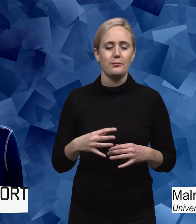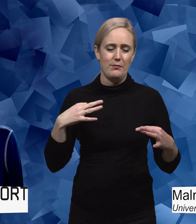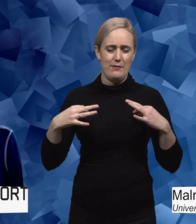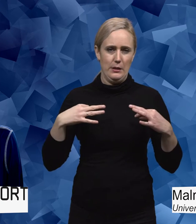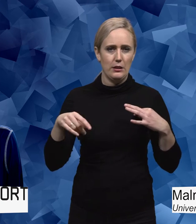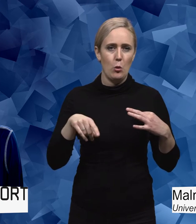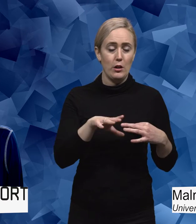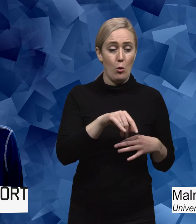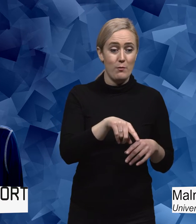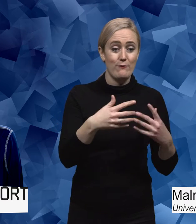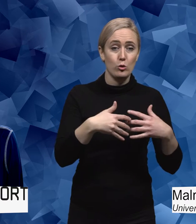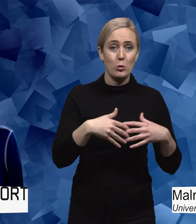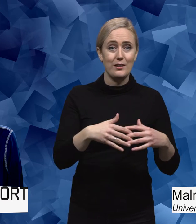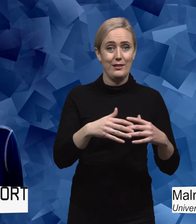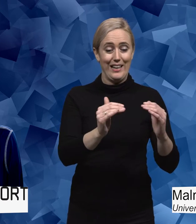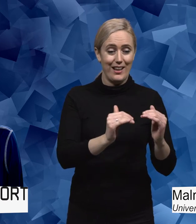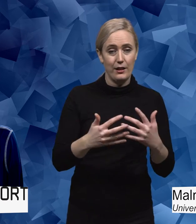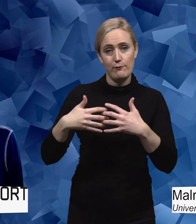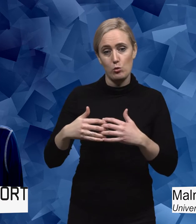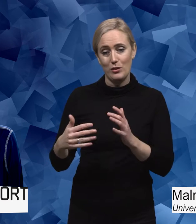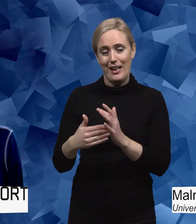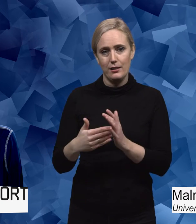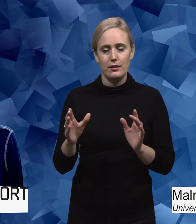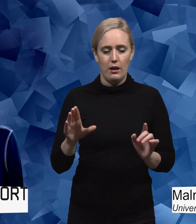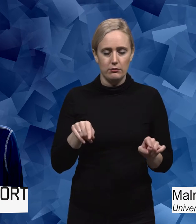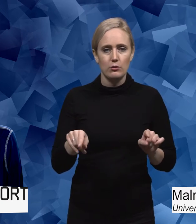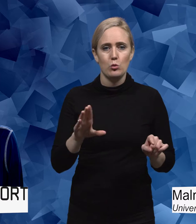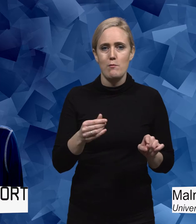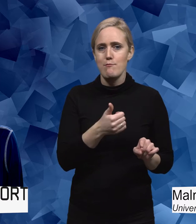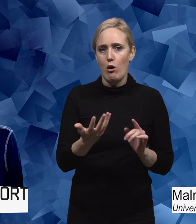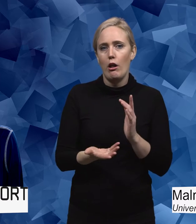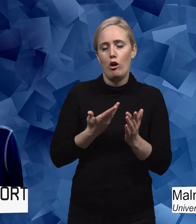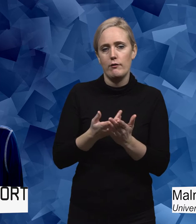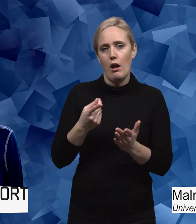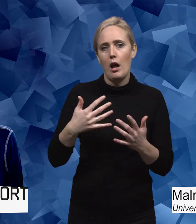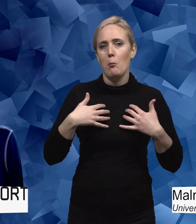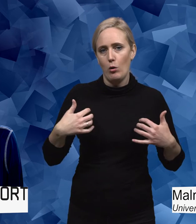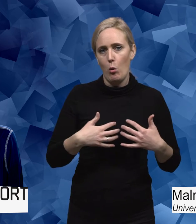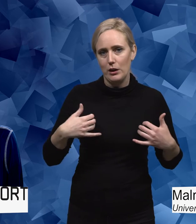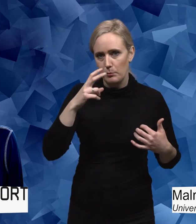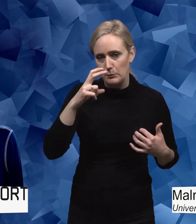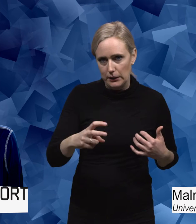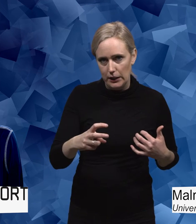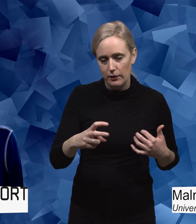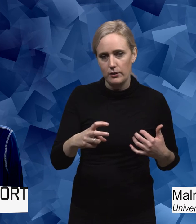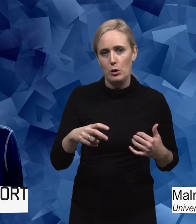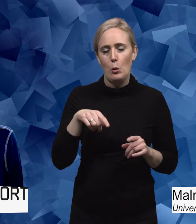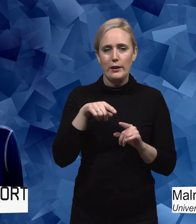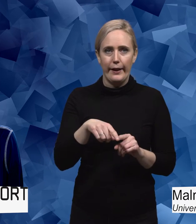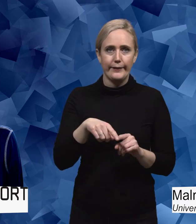funktionsnedsättning, funktionshinder så tog man bara upp det biologiska. Och det visar ju på den här större medvetenheten